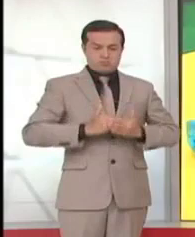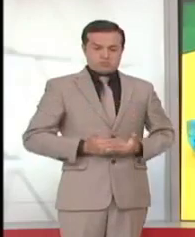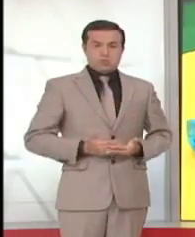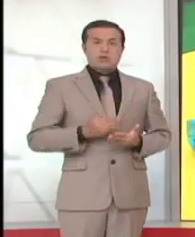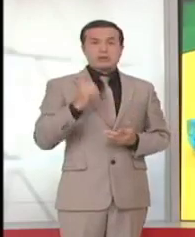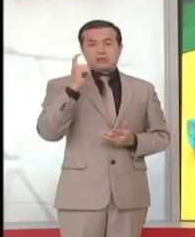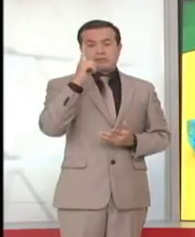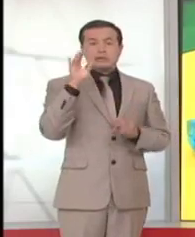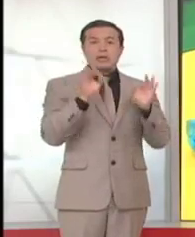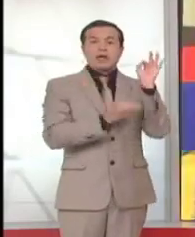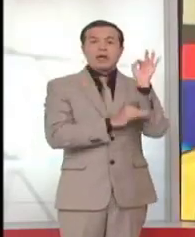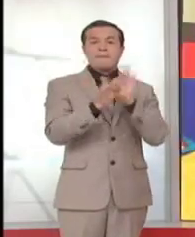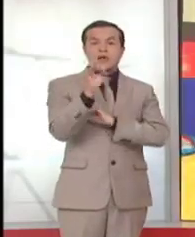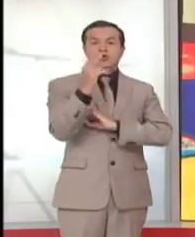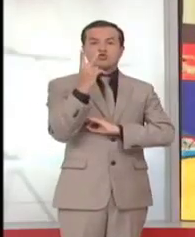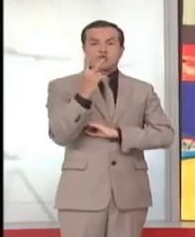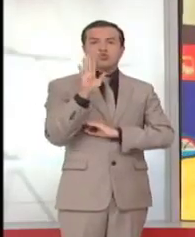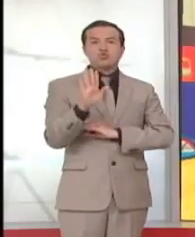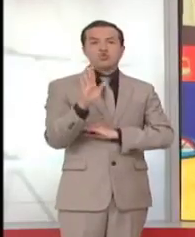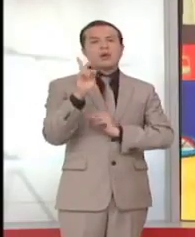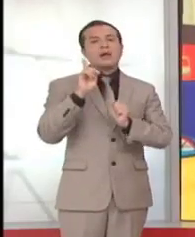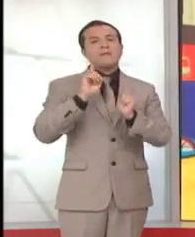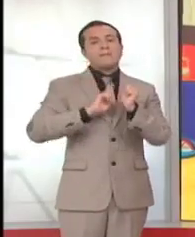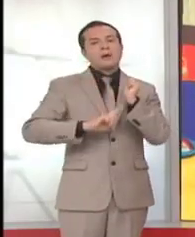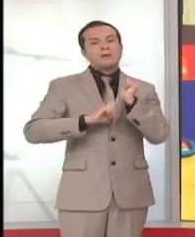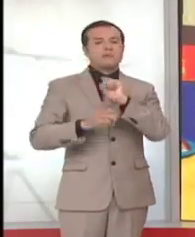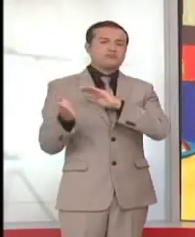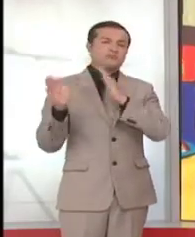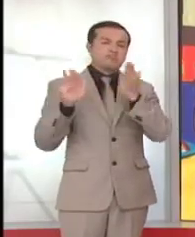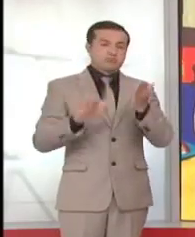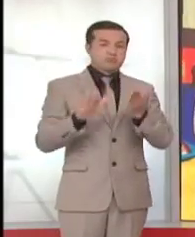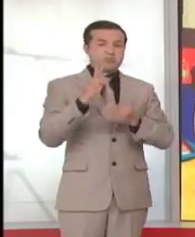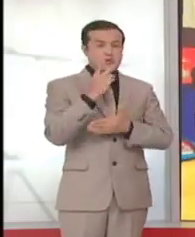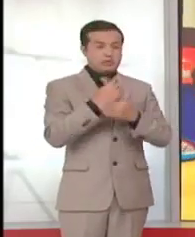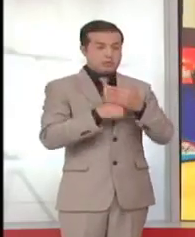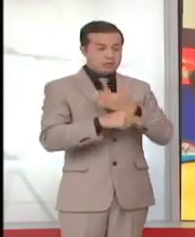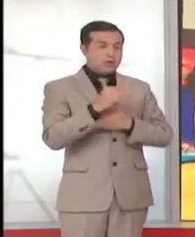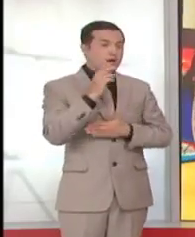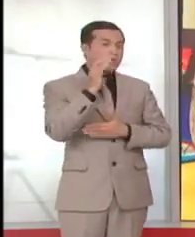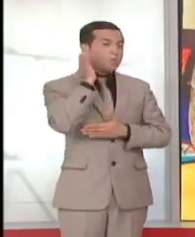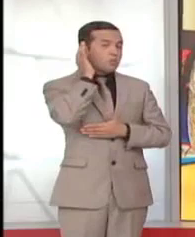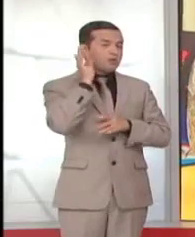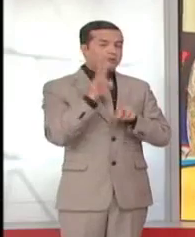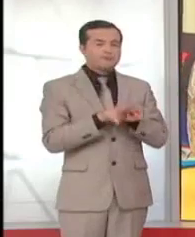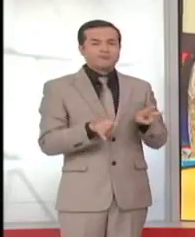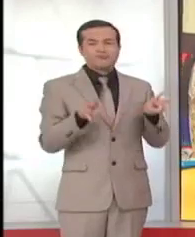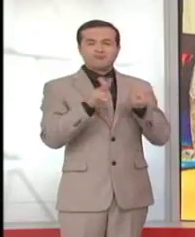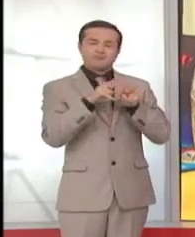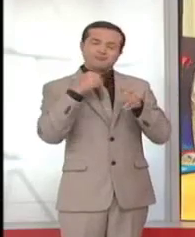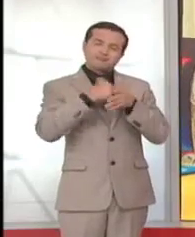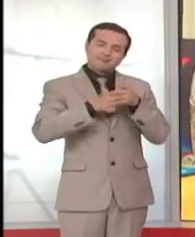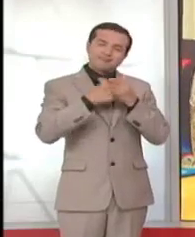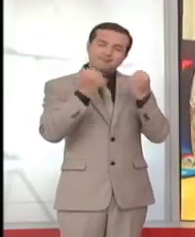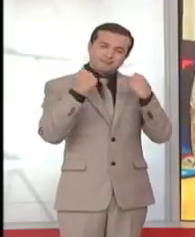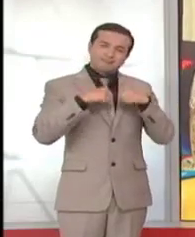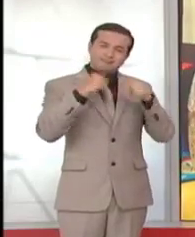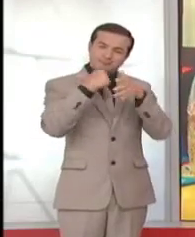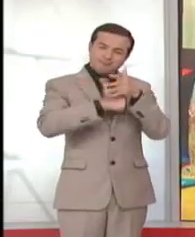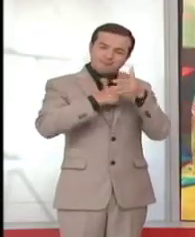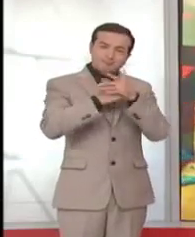gemelar. Su hermanito perdió la vida, pero él junto a esta valiosa mujer luchan por salir adelante. Tengo que estar con él